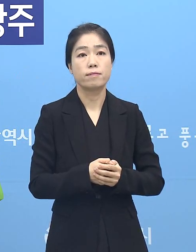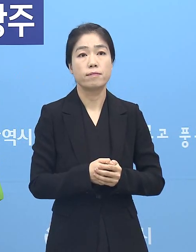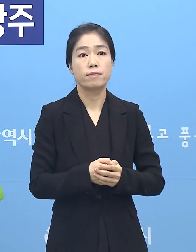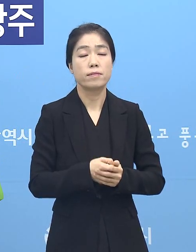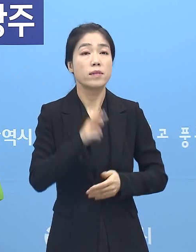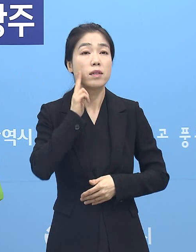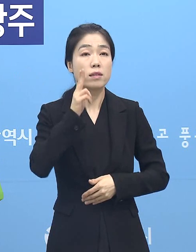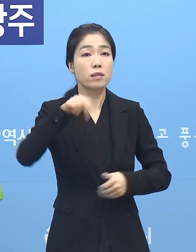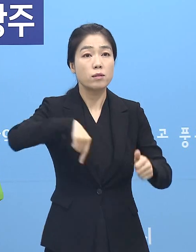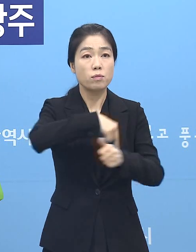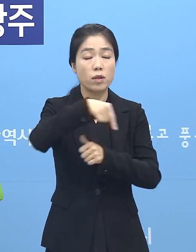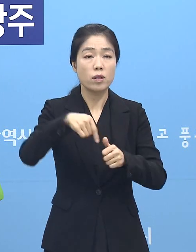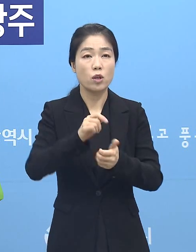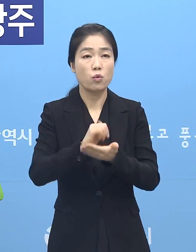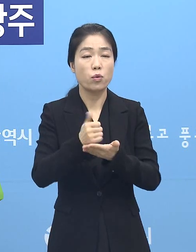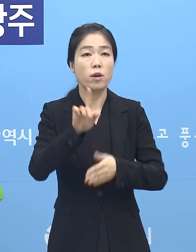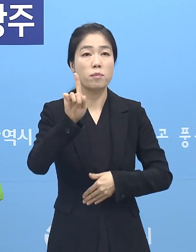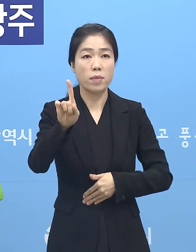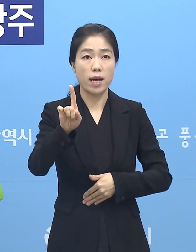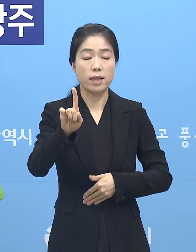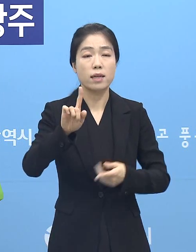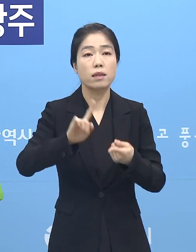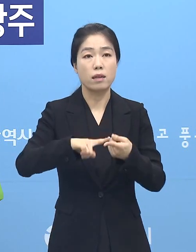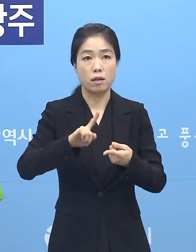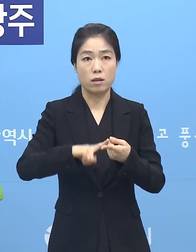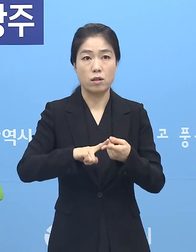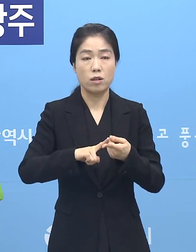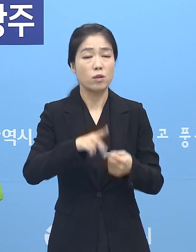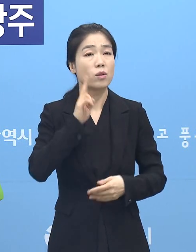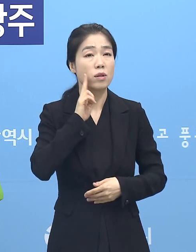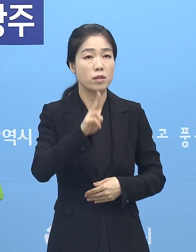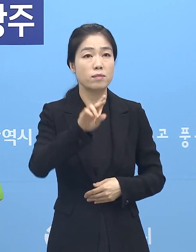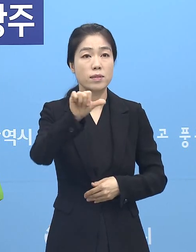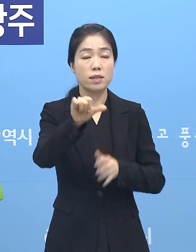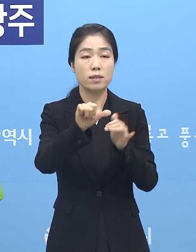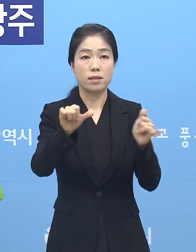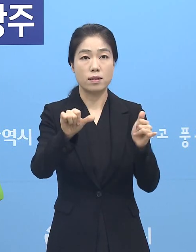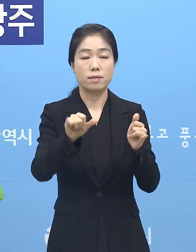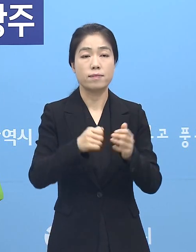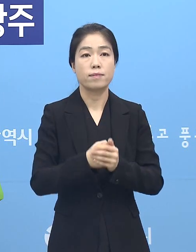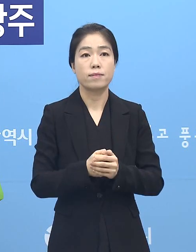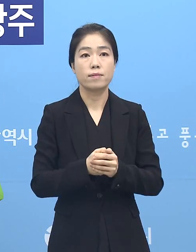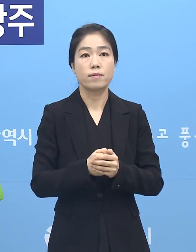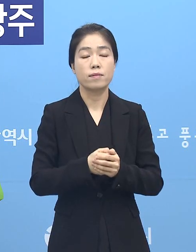중등도별 현황은 위중증 1명 그대로 유지하고 있고요. 중등증 5명입니다.